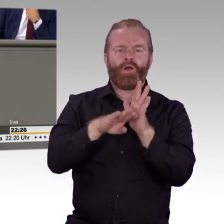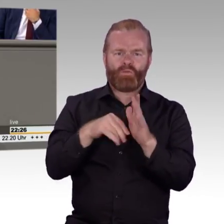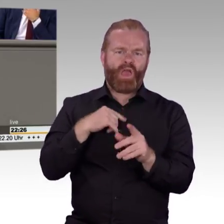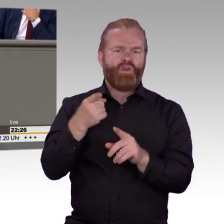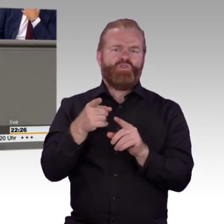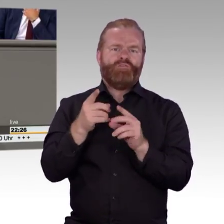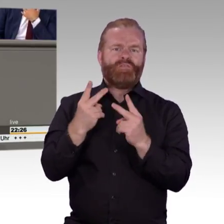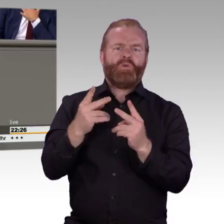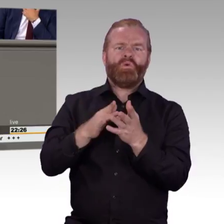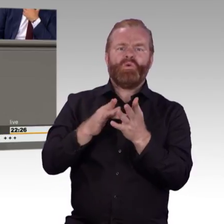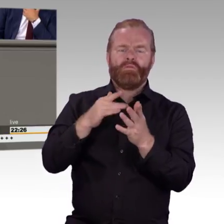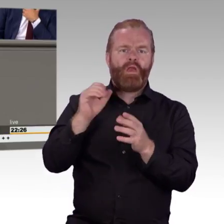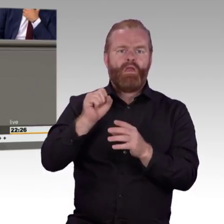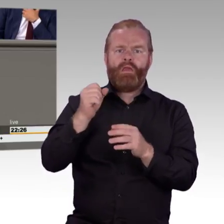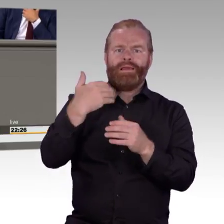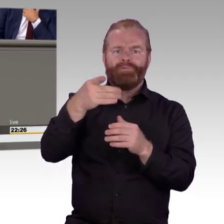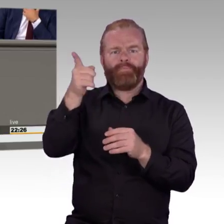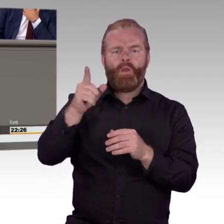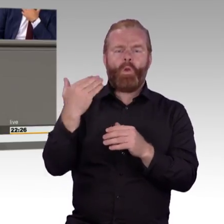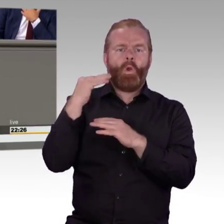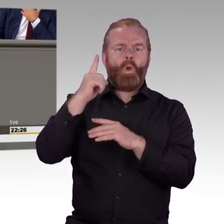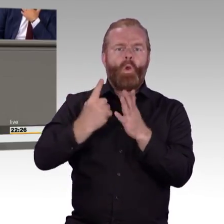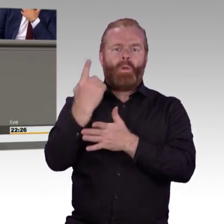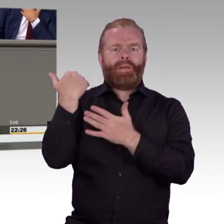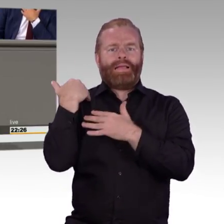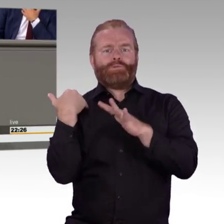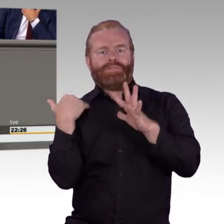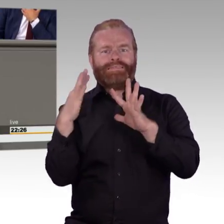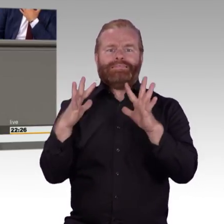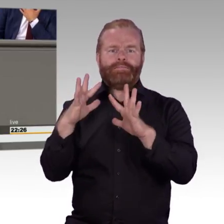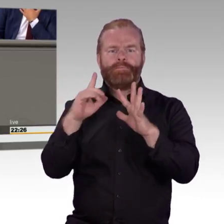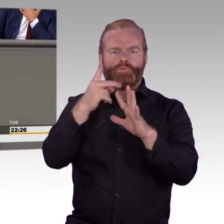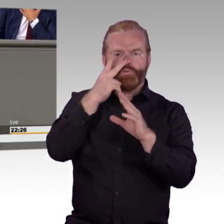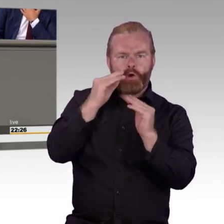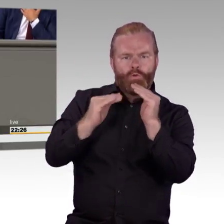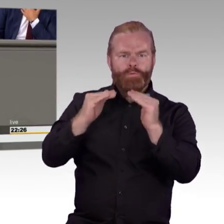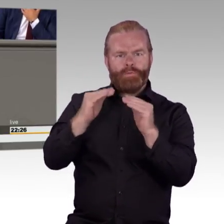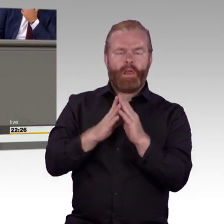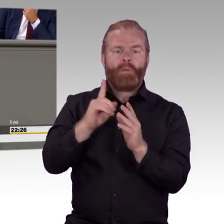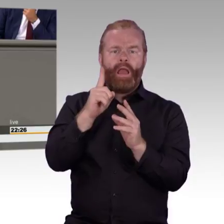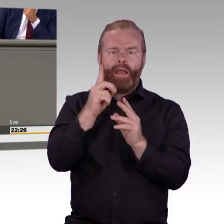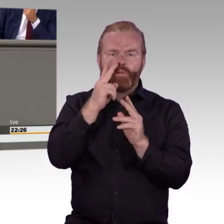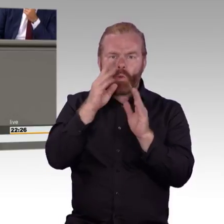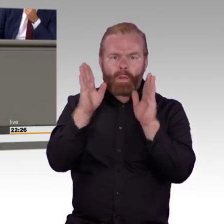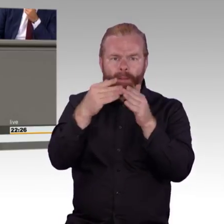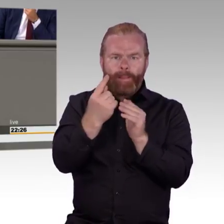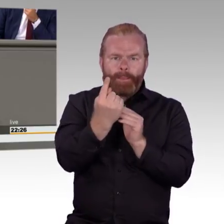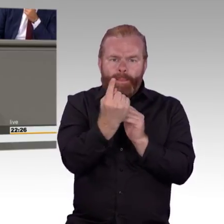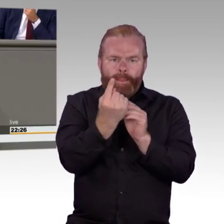Wirtschaft neue Perspektiven und Wege auf. Deswegen ist Zwangsverpflichtung, meine sehr geehrten Damen und Herren der Linken, nicht der richtige